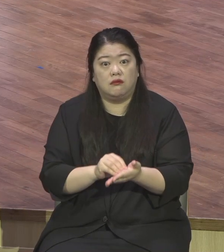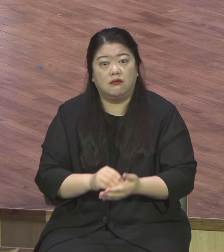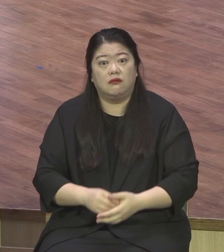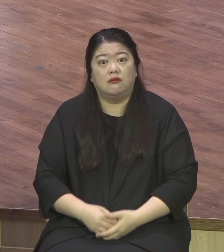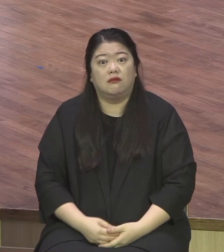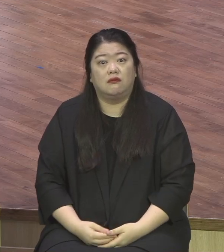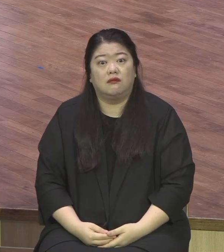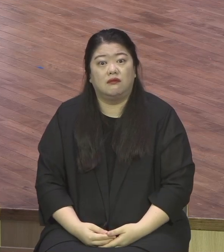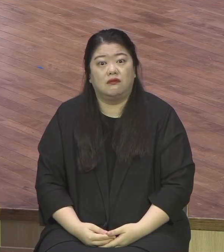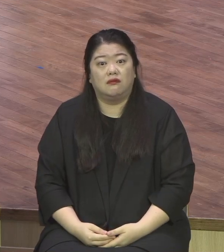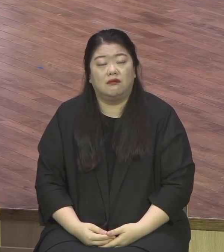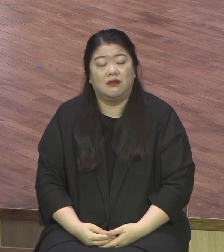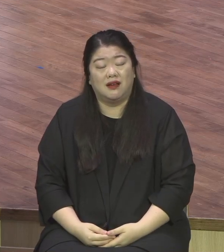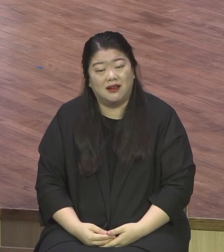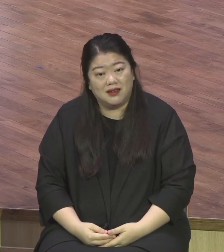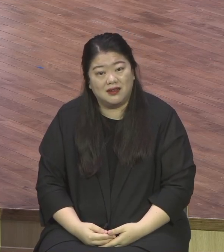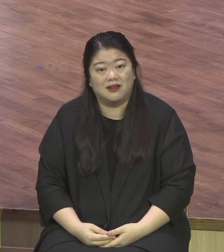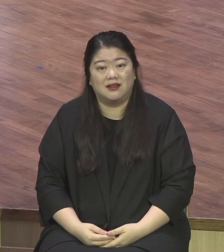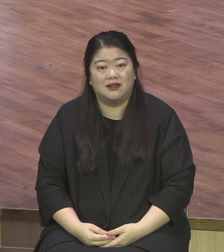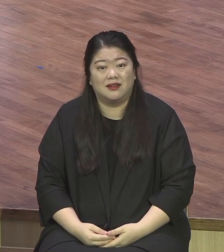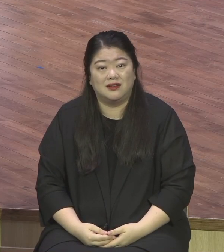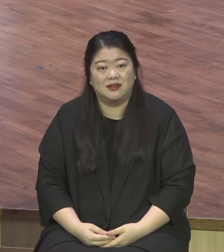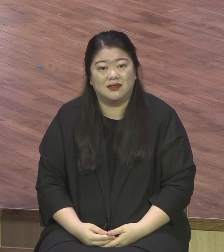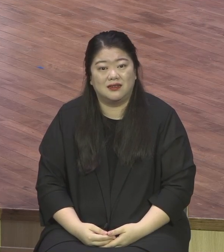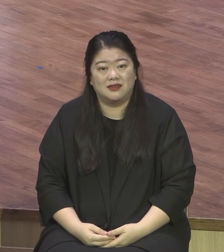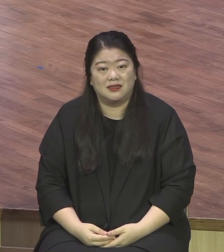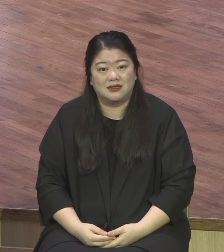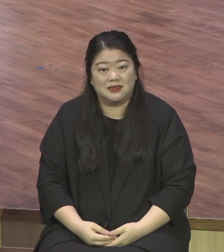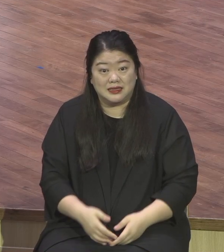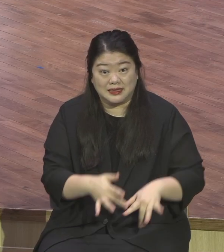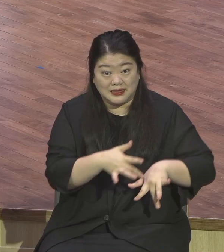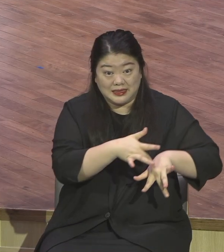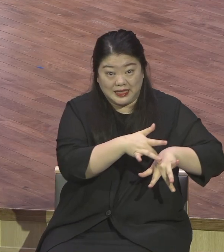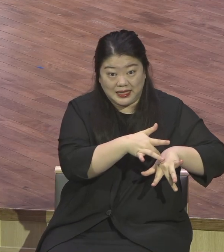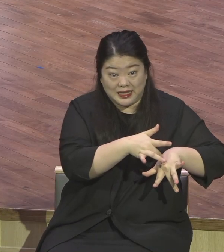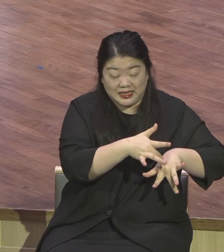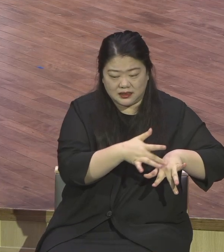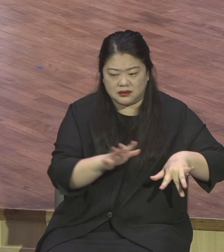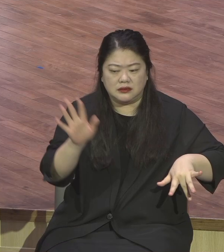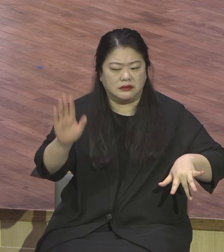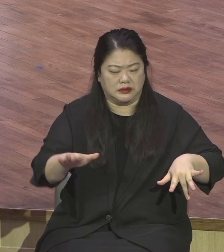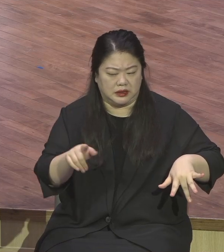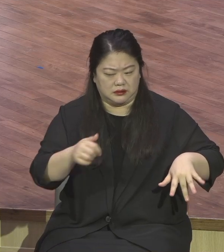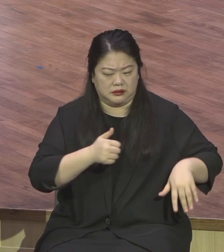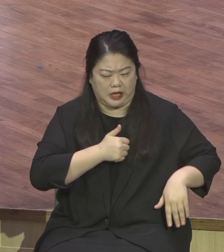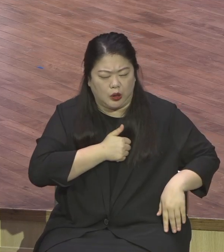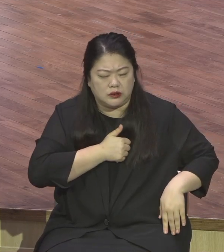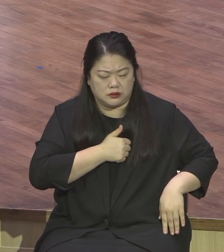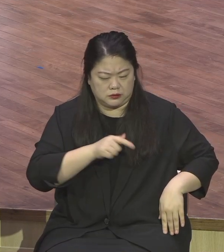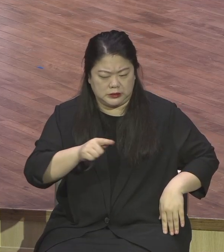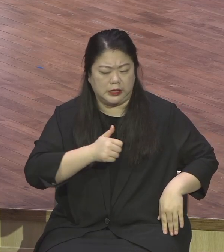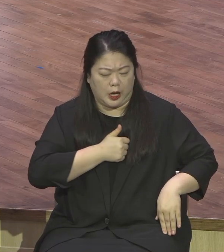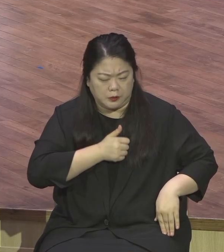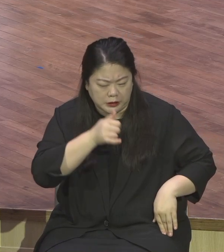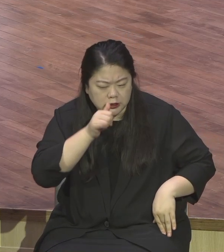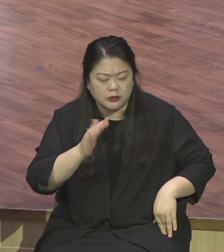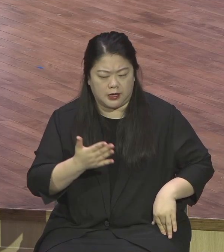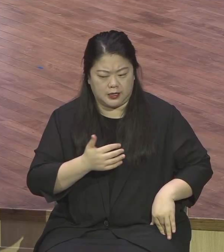자손심 가지고 가지고 놉니다. 이제 사람들 교회 왜 심옵니까 왜 낙심합니까 왜 은혜 못